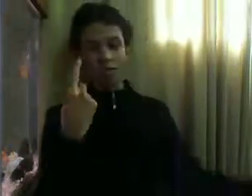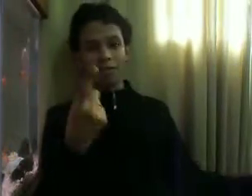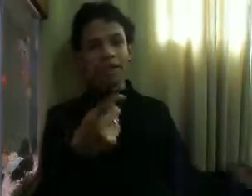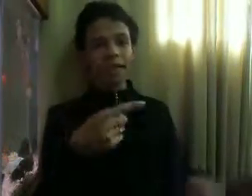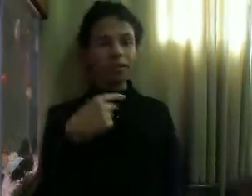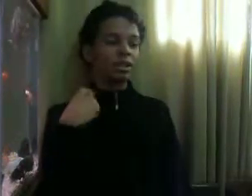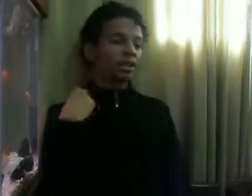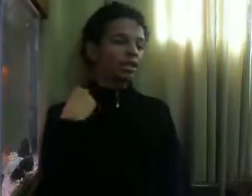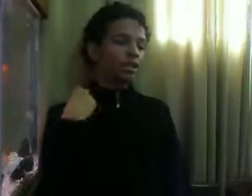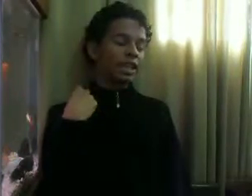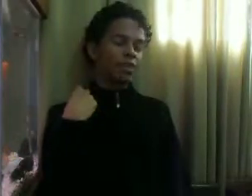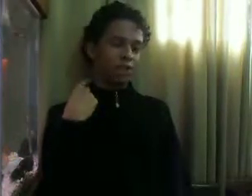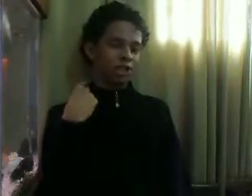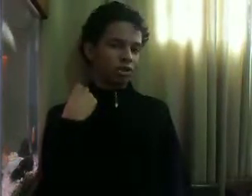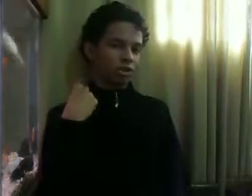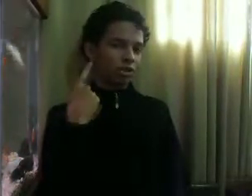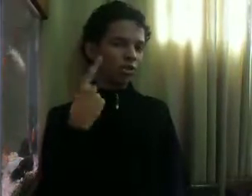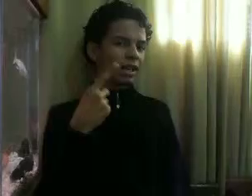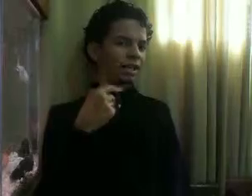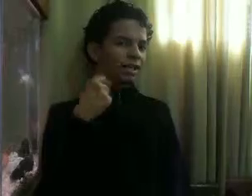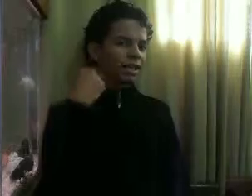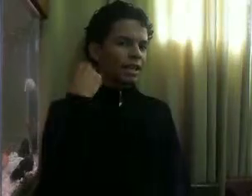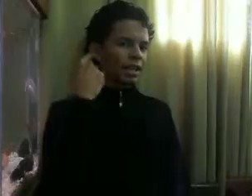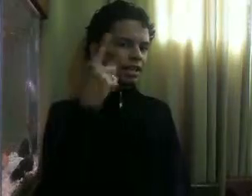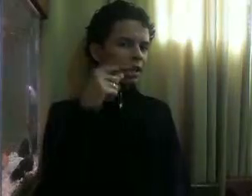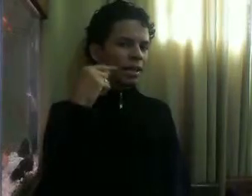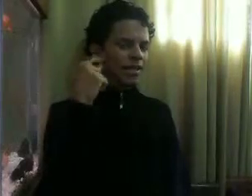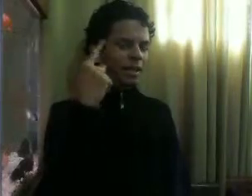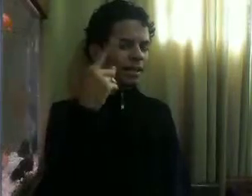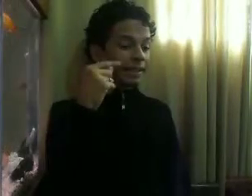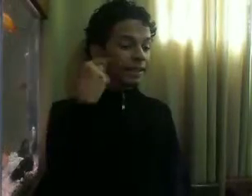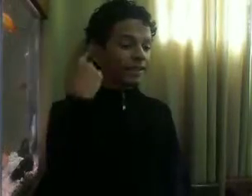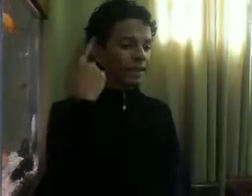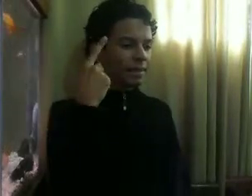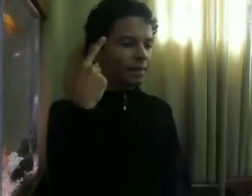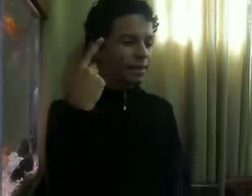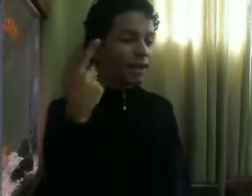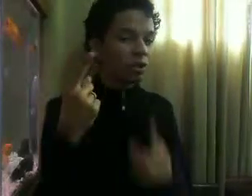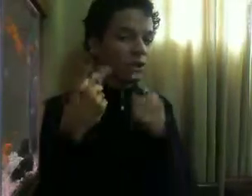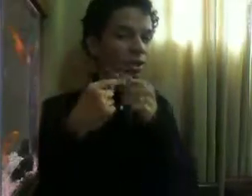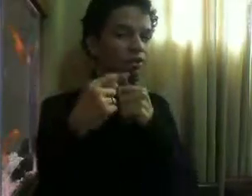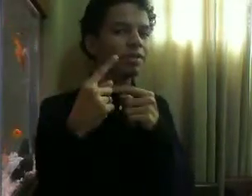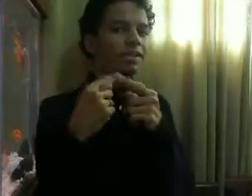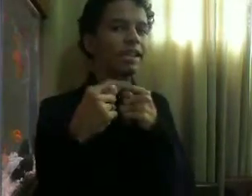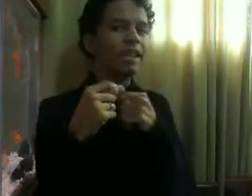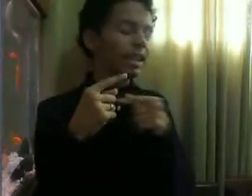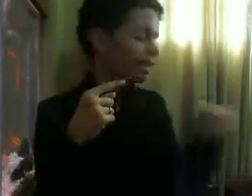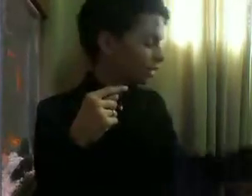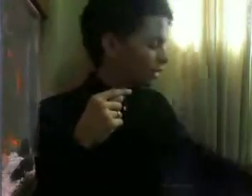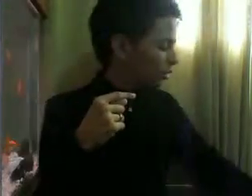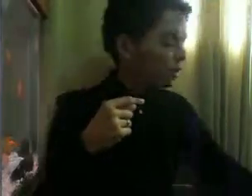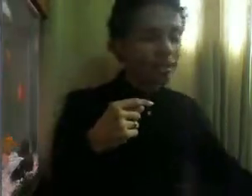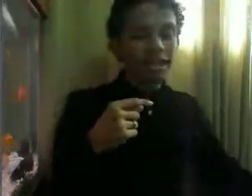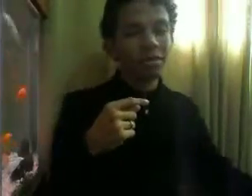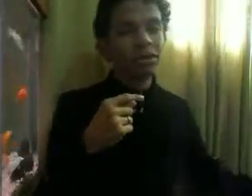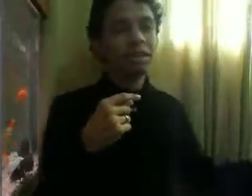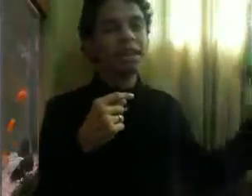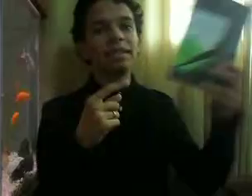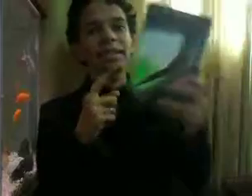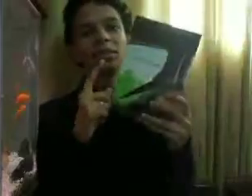sofrendo De que ele nunca tinha sofrido antes E conforme ele vai falando, ele vai retomando a vida dele Num processo muito parecido